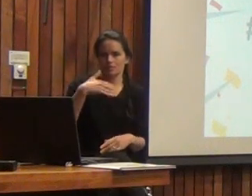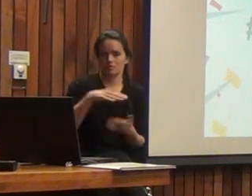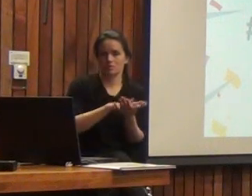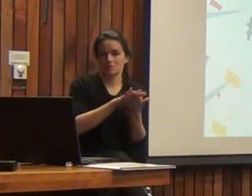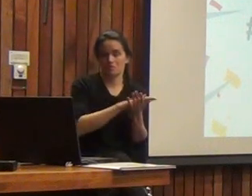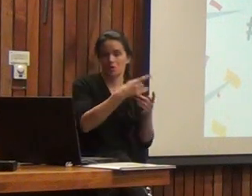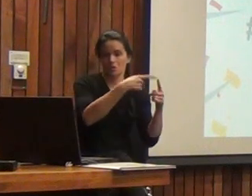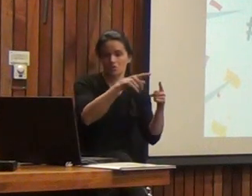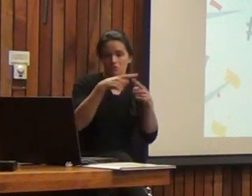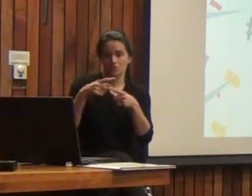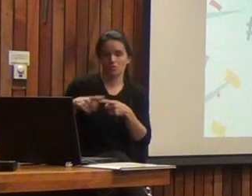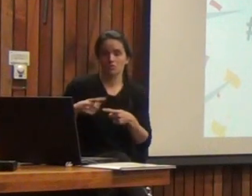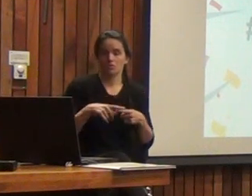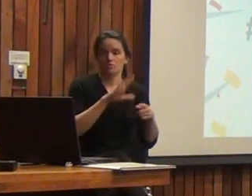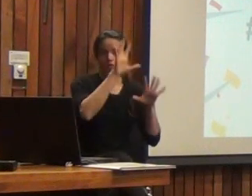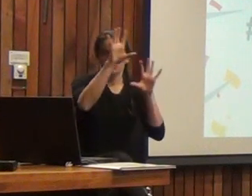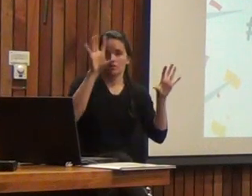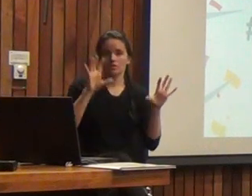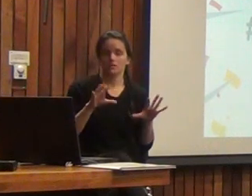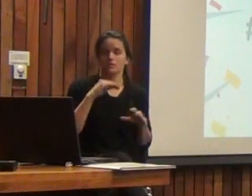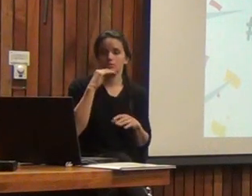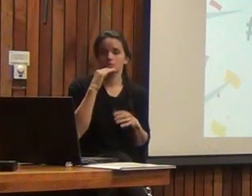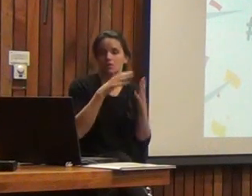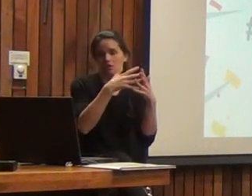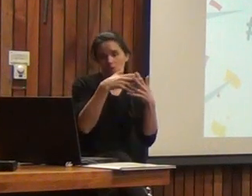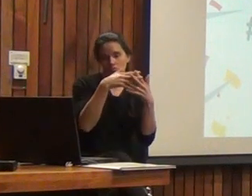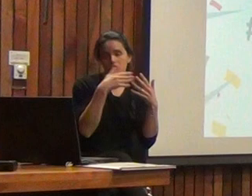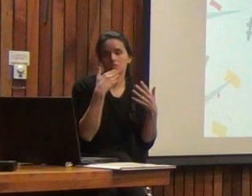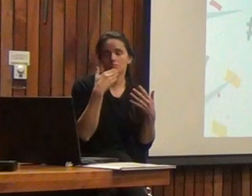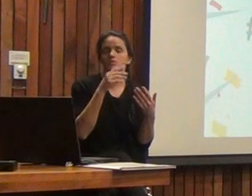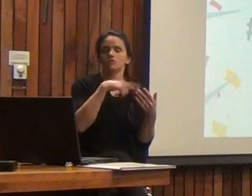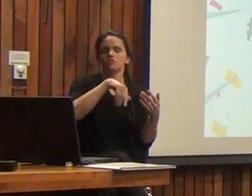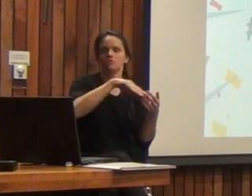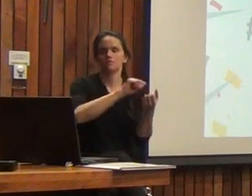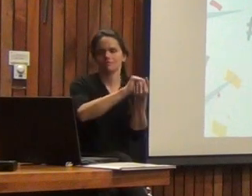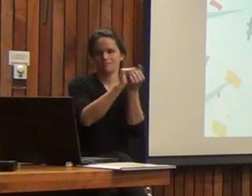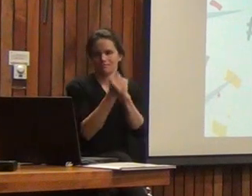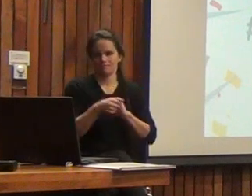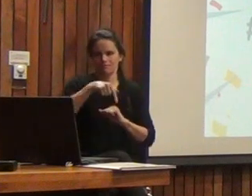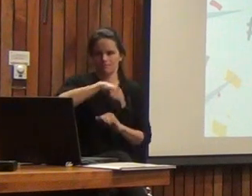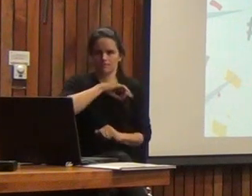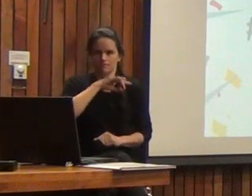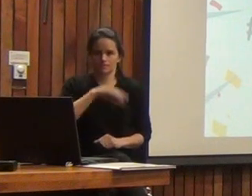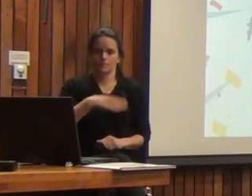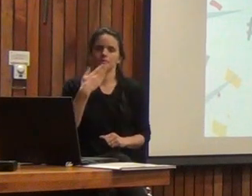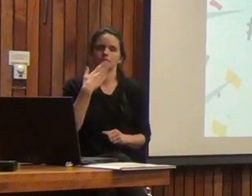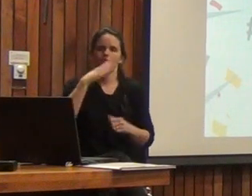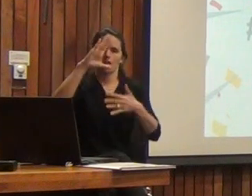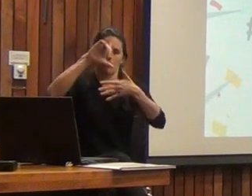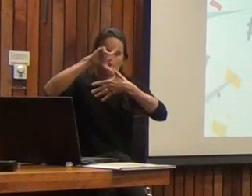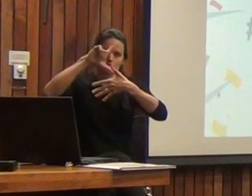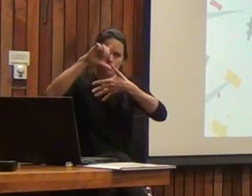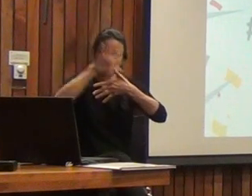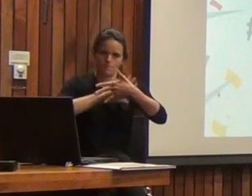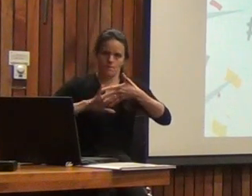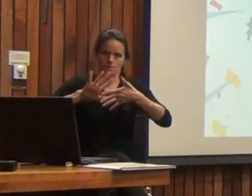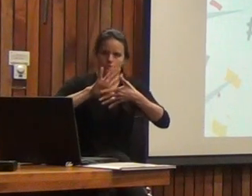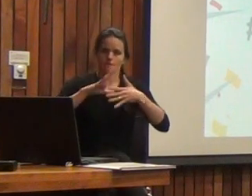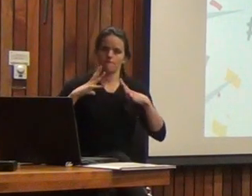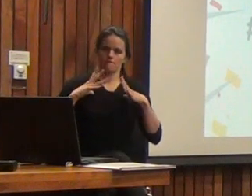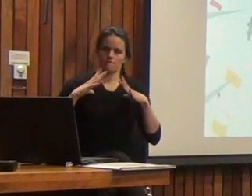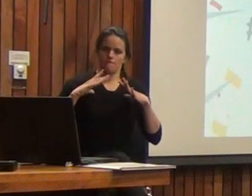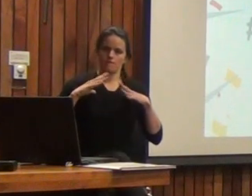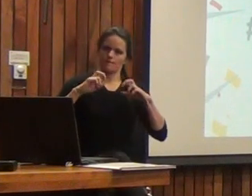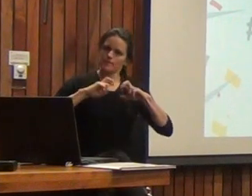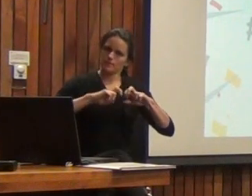Unidos o en otros continentes que nosotros logramos hacer esta adaptación, no solamente para Chile, sino también para Latinoamérica. Así que felicito a